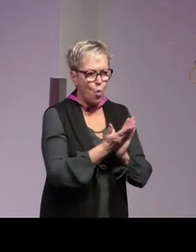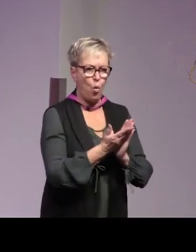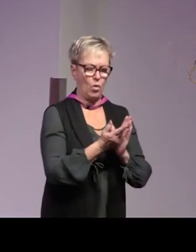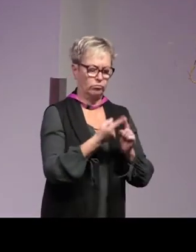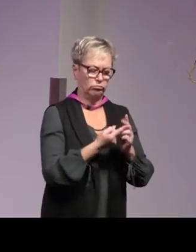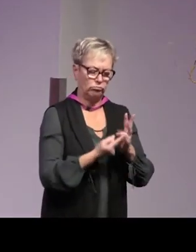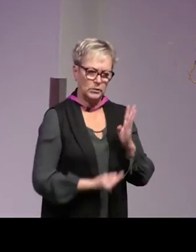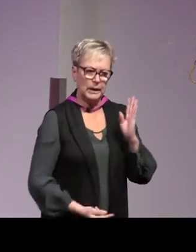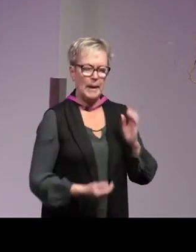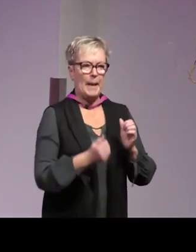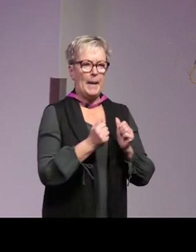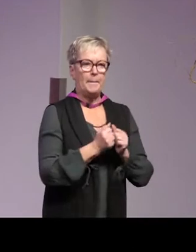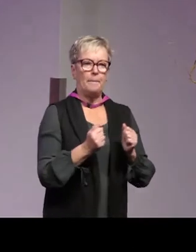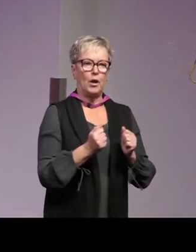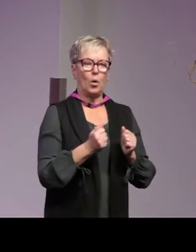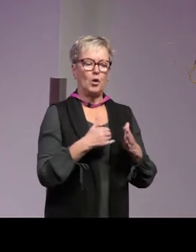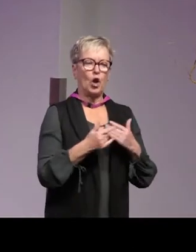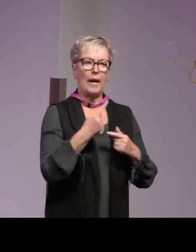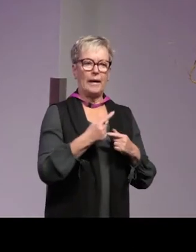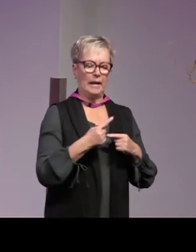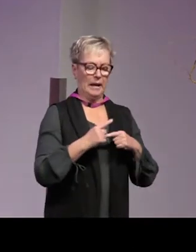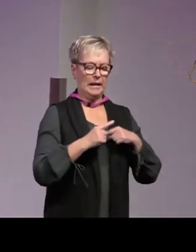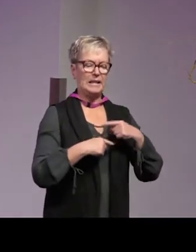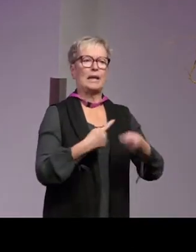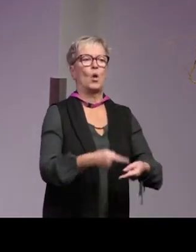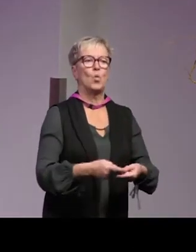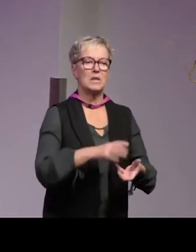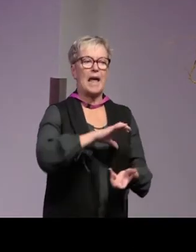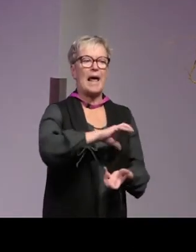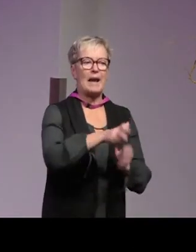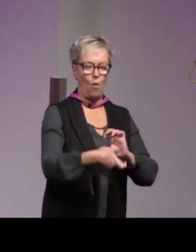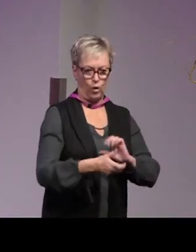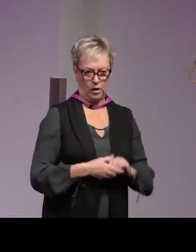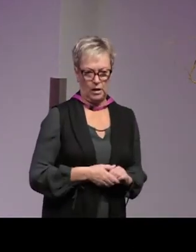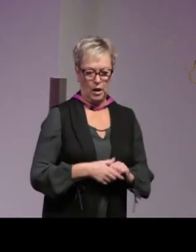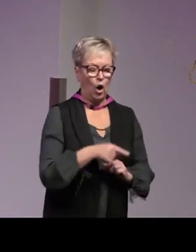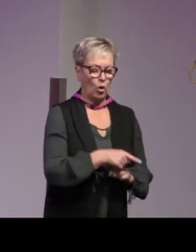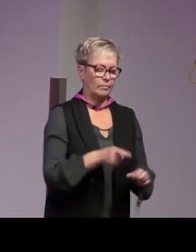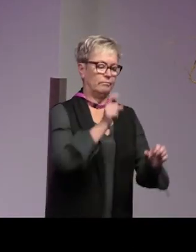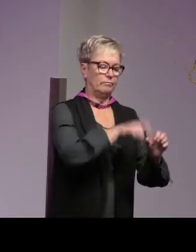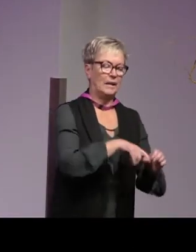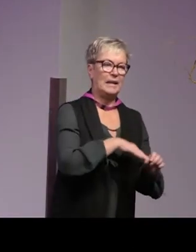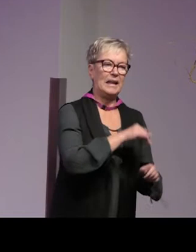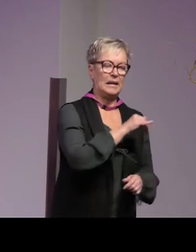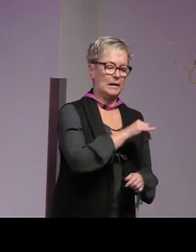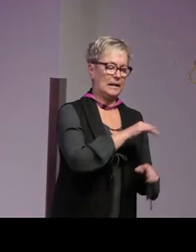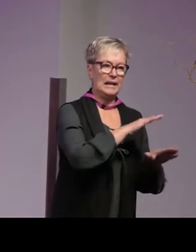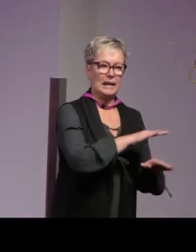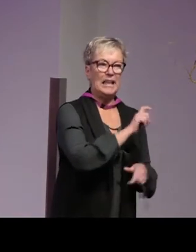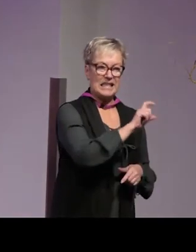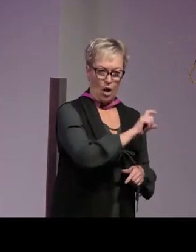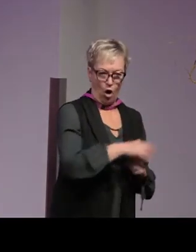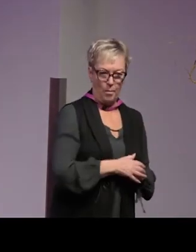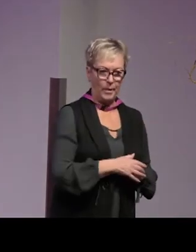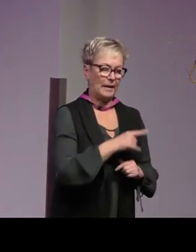alla de här sakerna men de gör en generationsrevolt de ansluter sig till en islam som inte